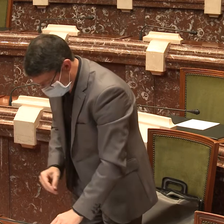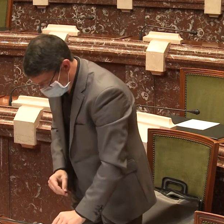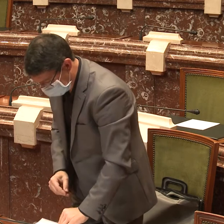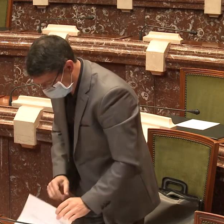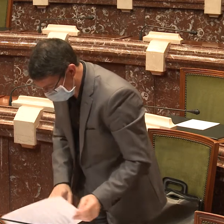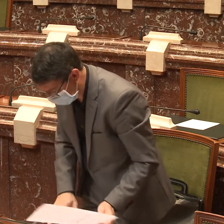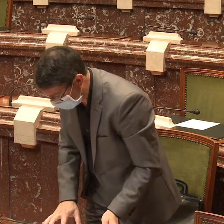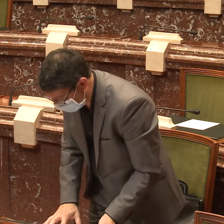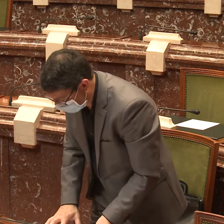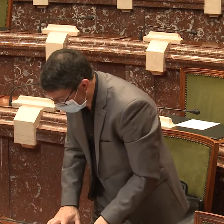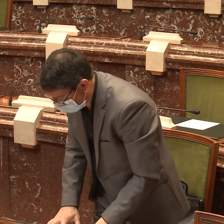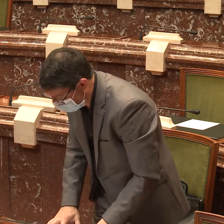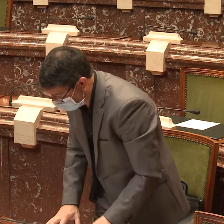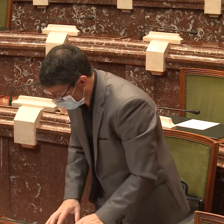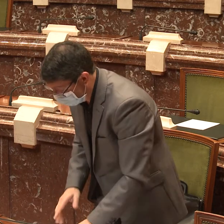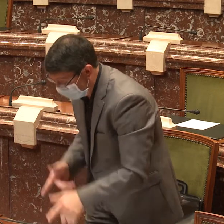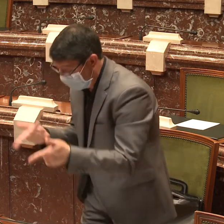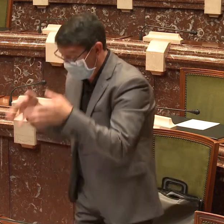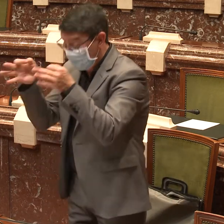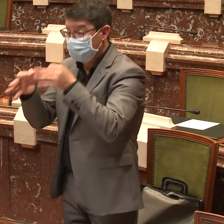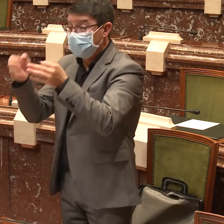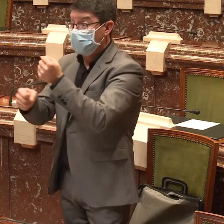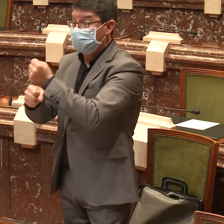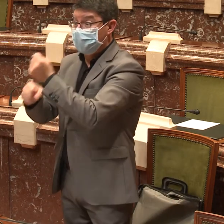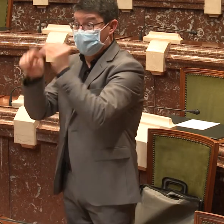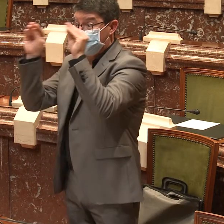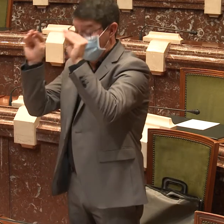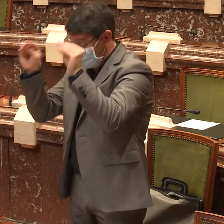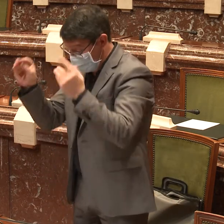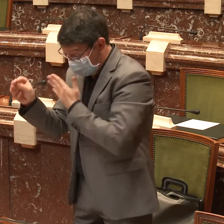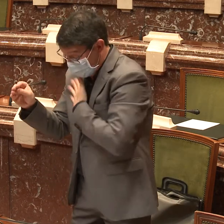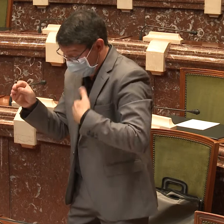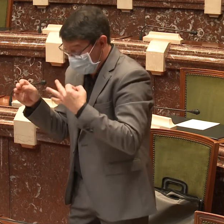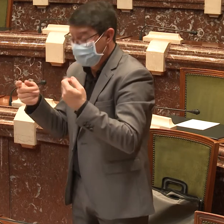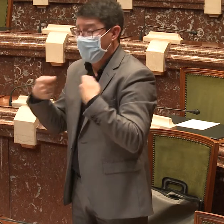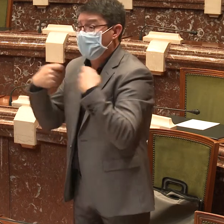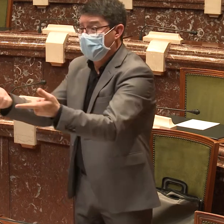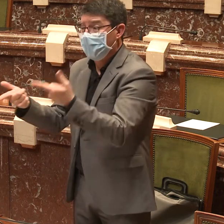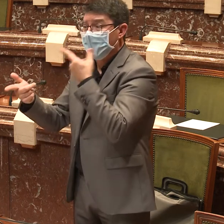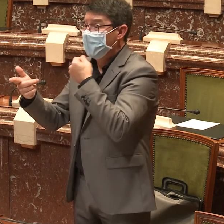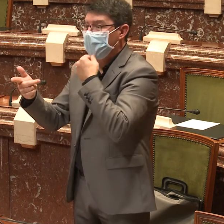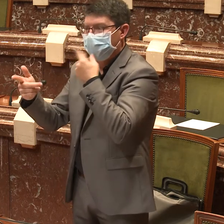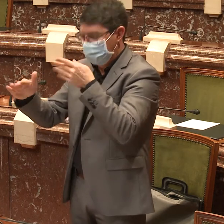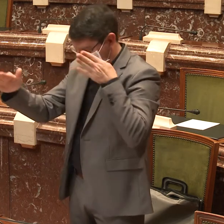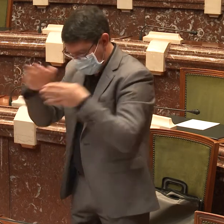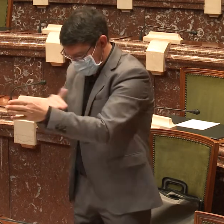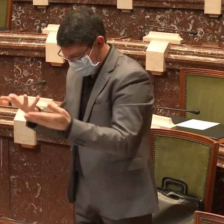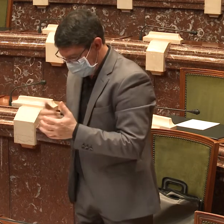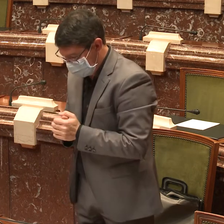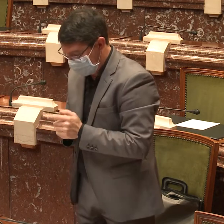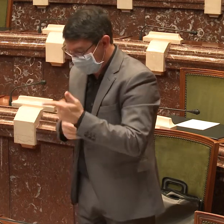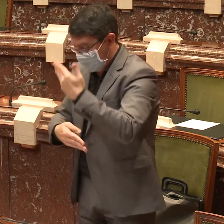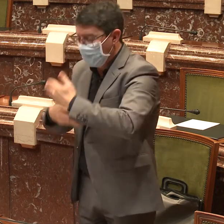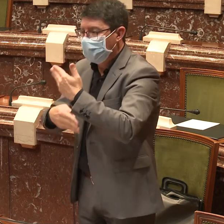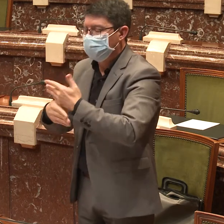En materia de empleo y formación, la situación actual de las personas sordas